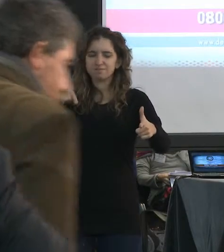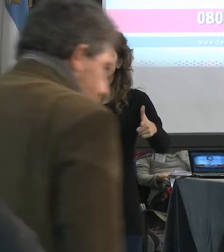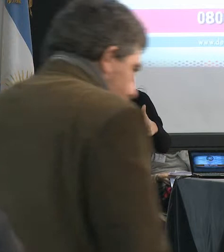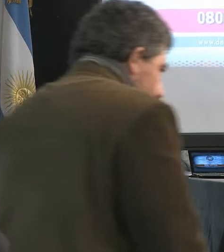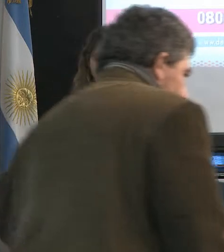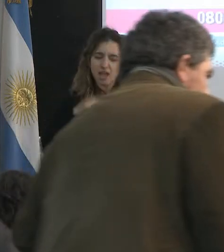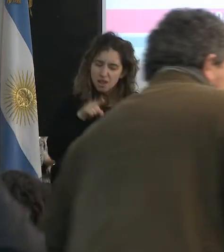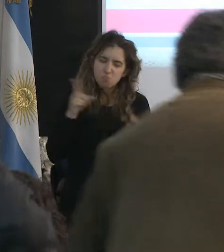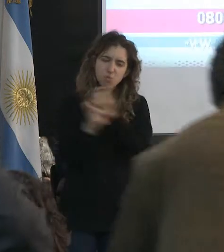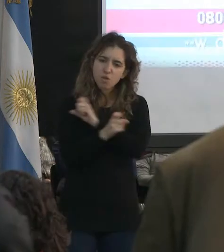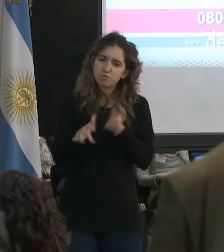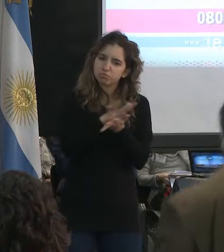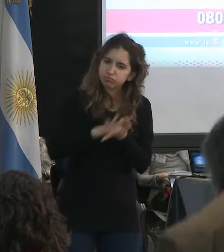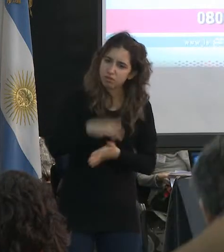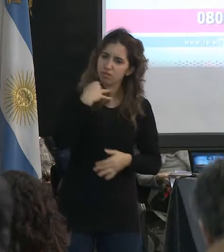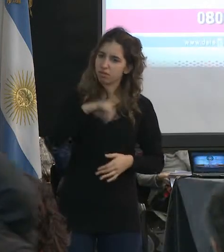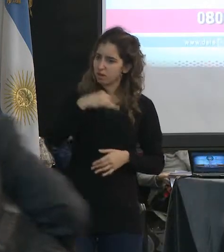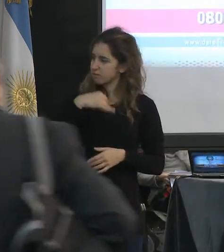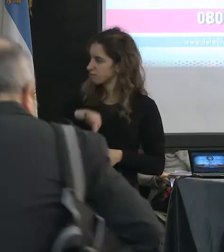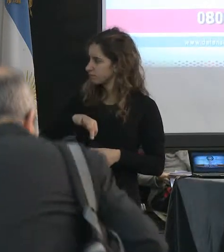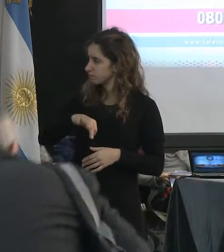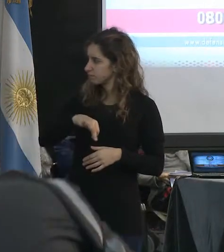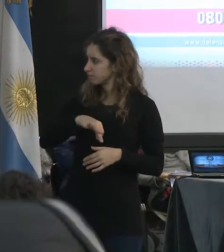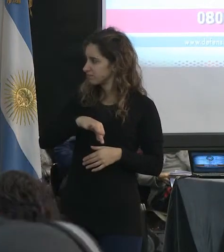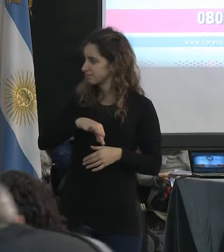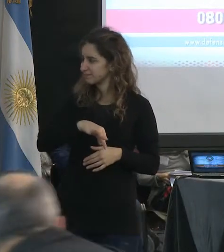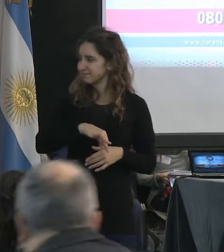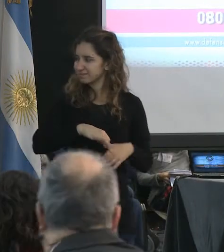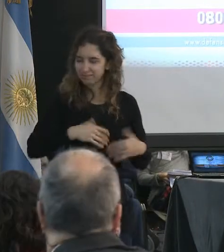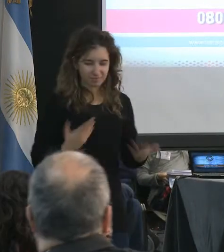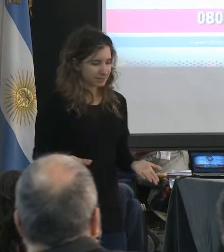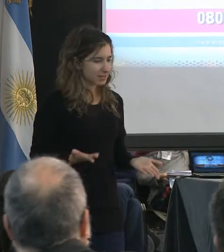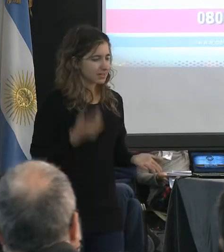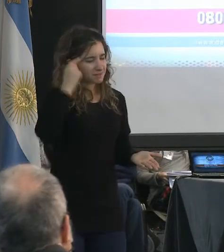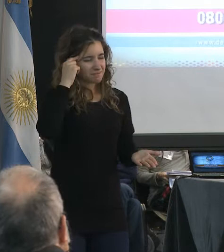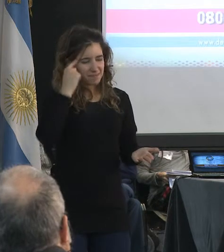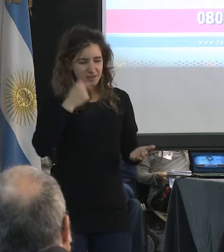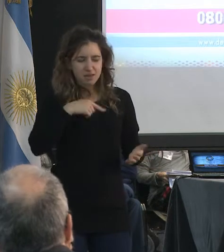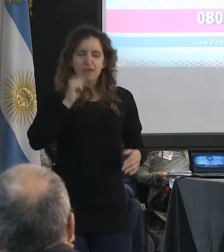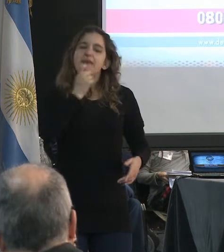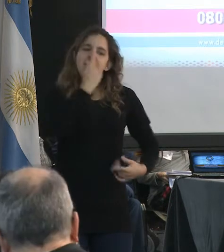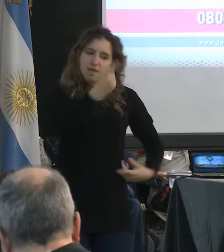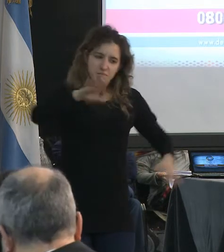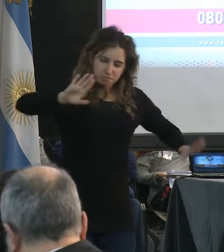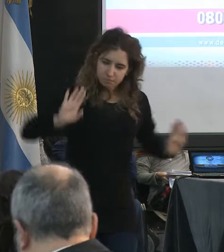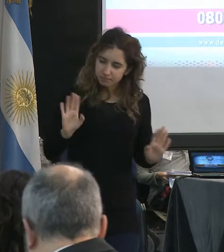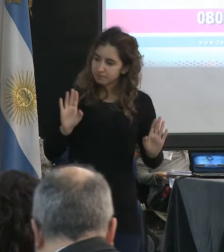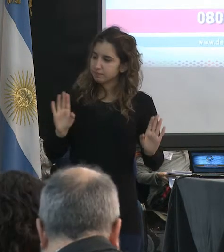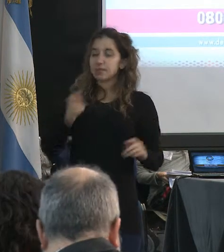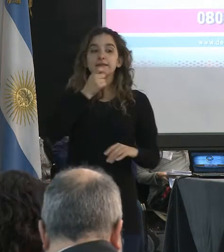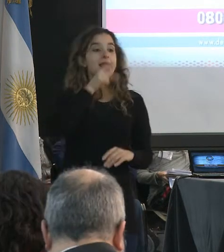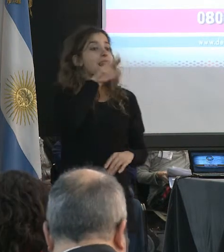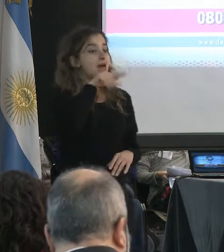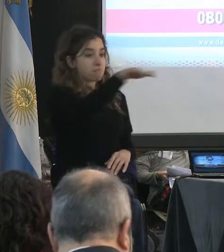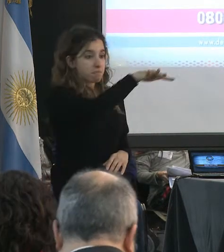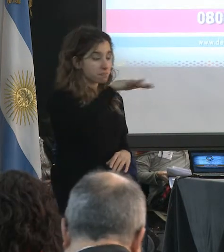Quizás comencé por lo que debe ser el final de nuestra palabra, ¿no? Pero le doy un ejemplo. En La Plata